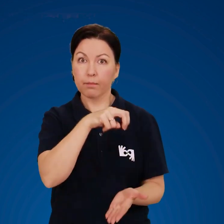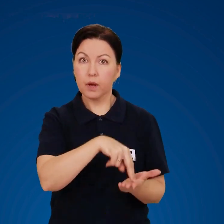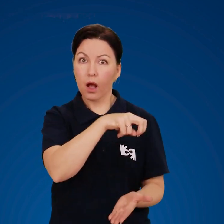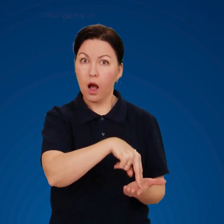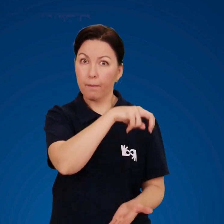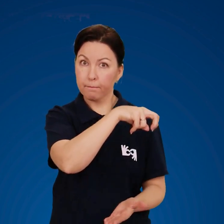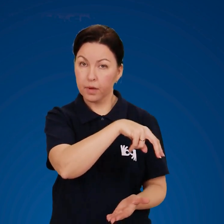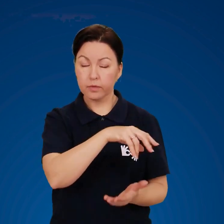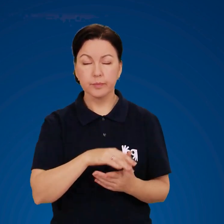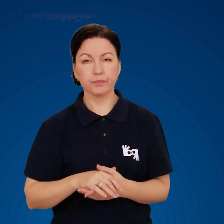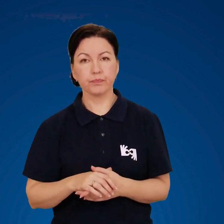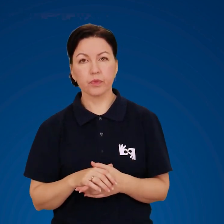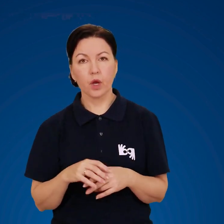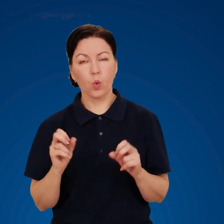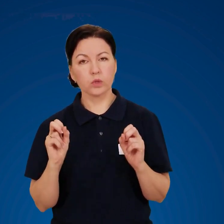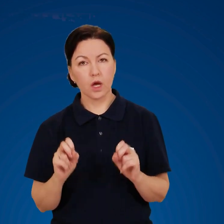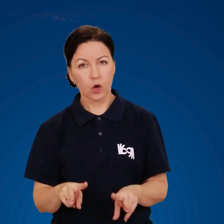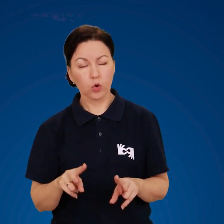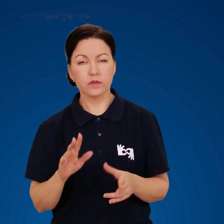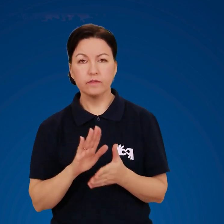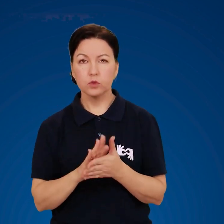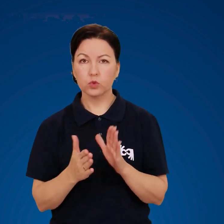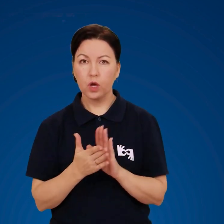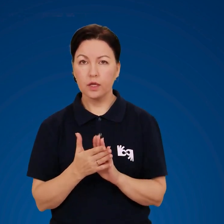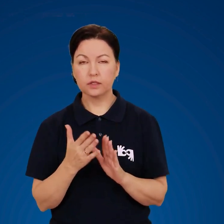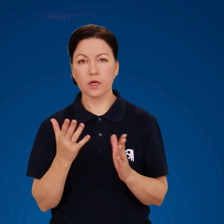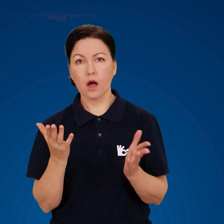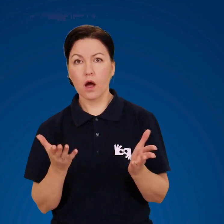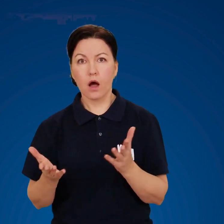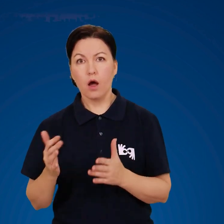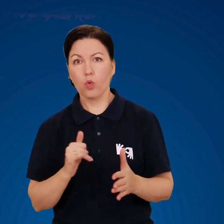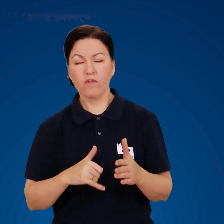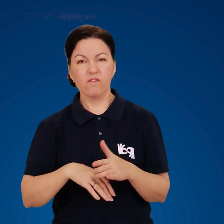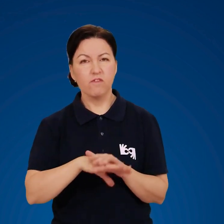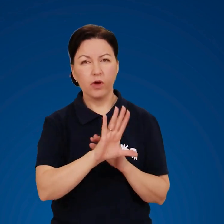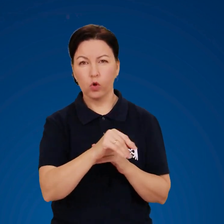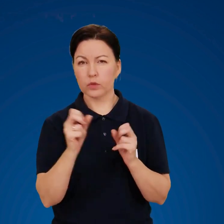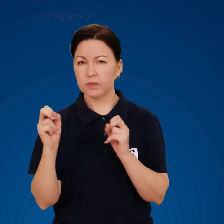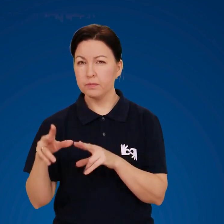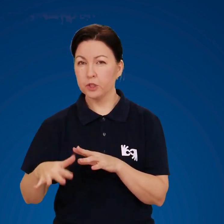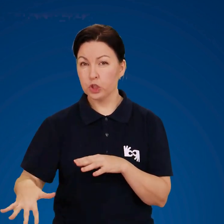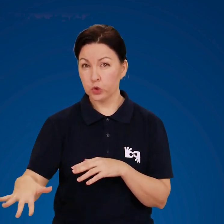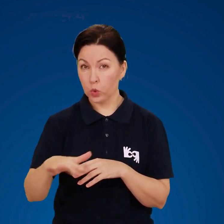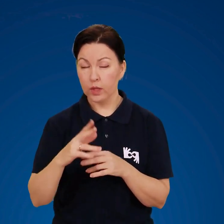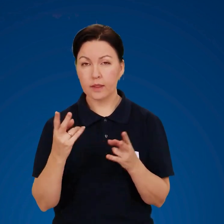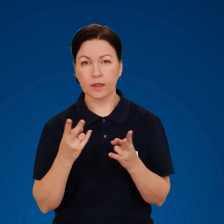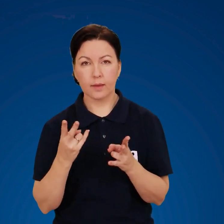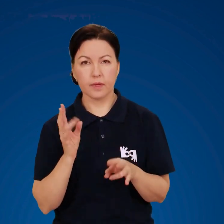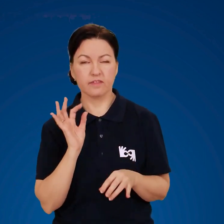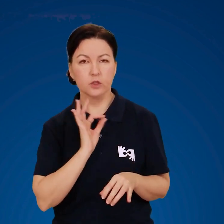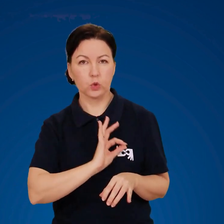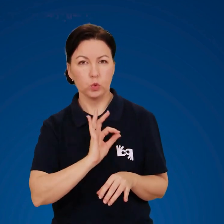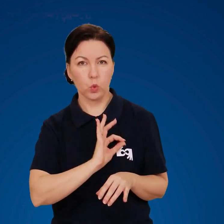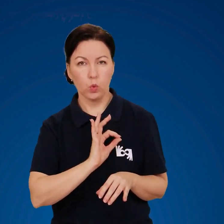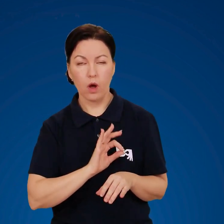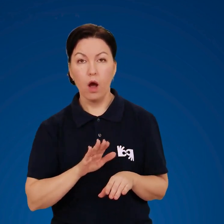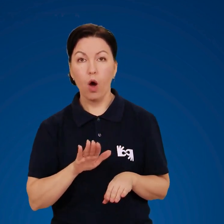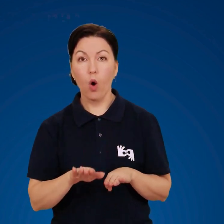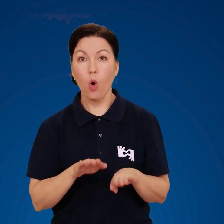У загрозливій ситуації при виході з небезпечної зони необхідно застосувати